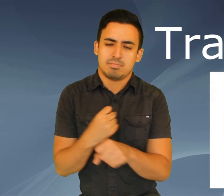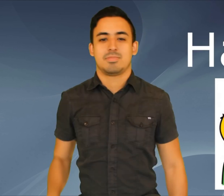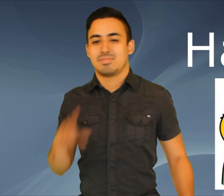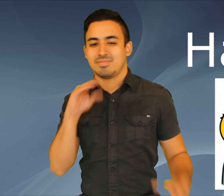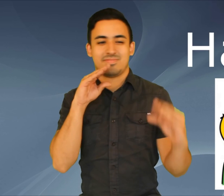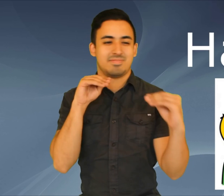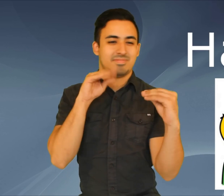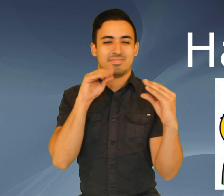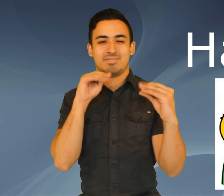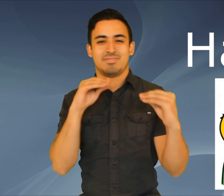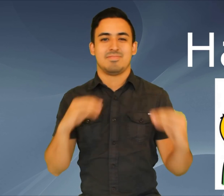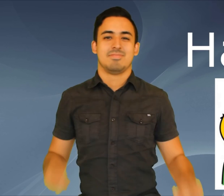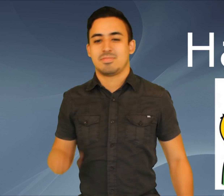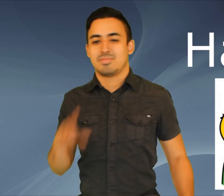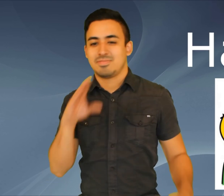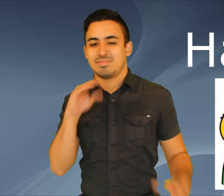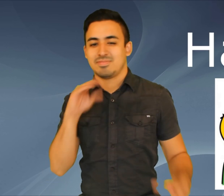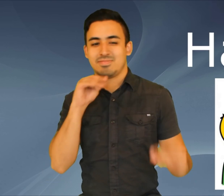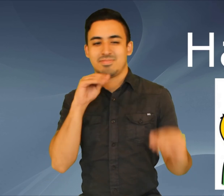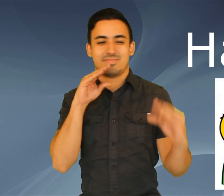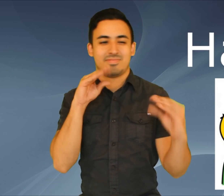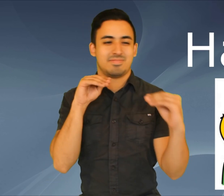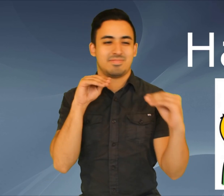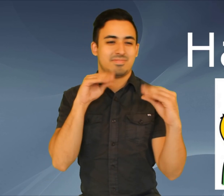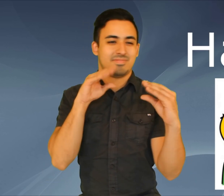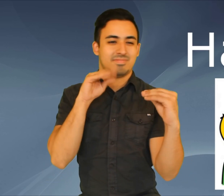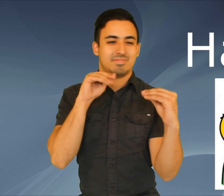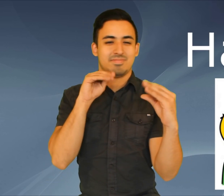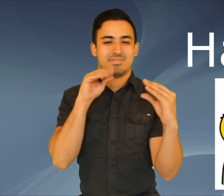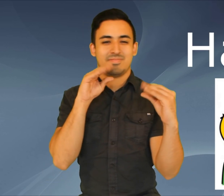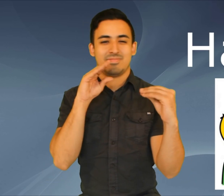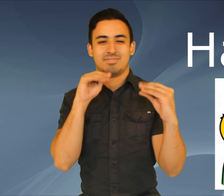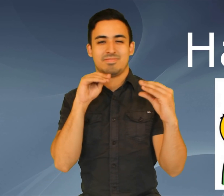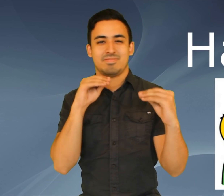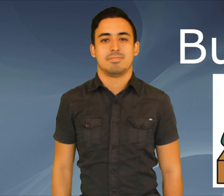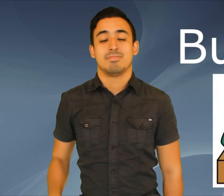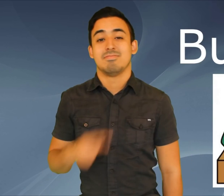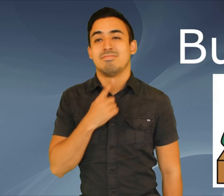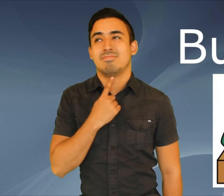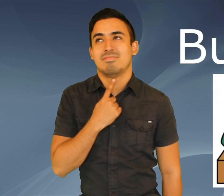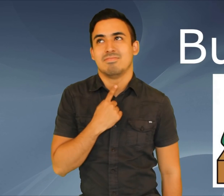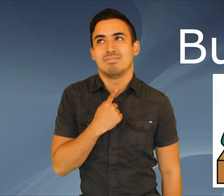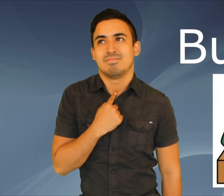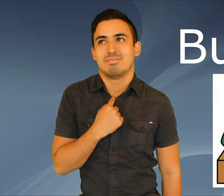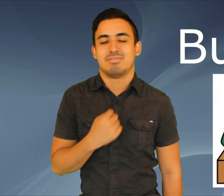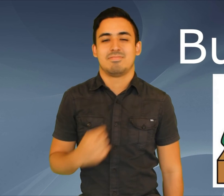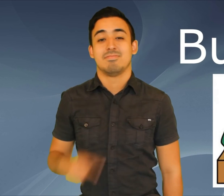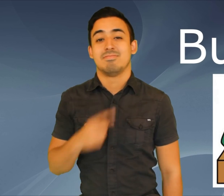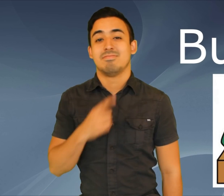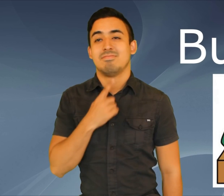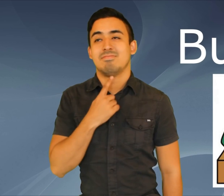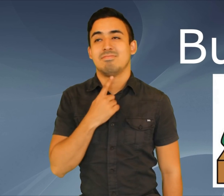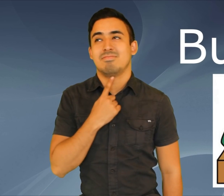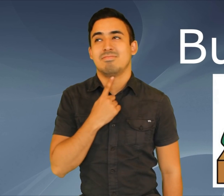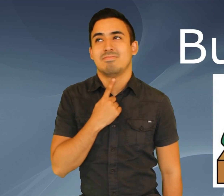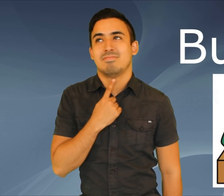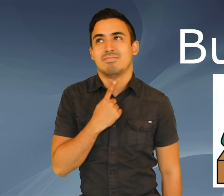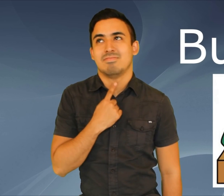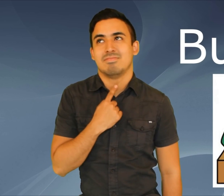Hablar, hablar Buscar, buscar Buscar,